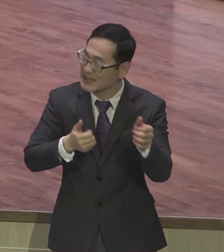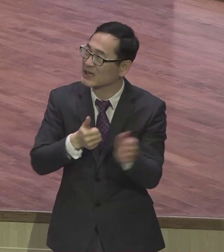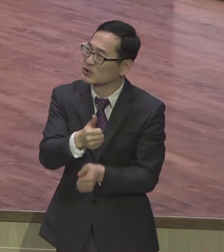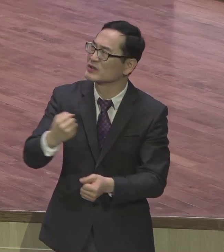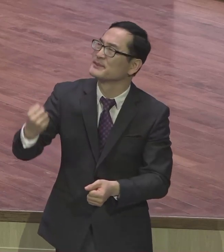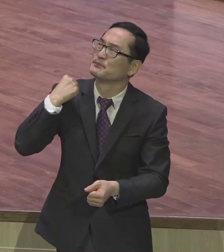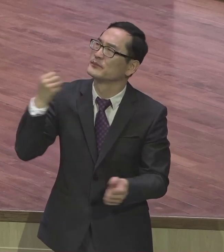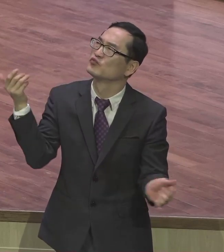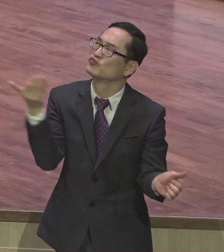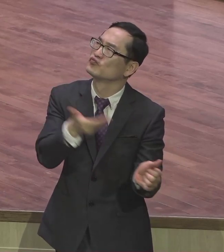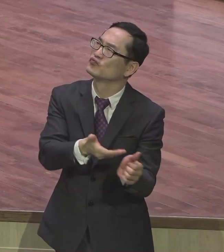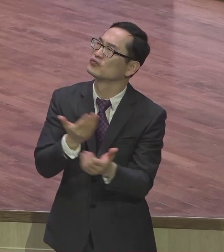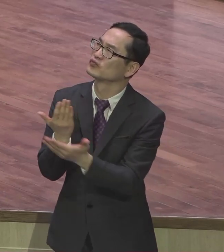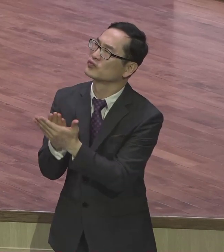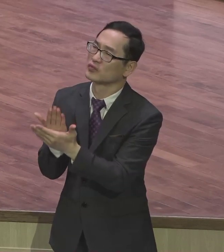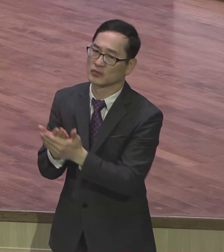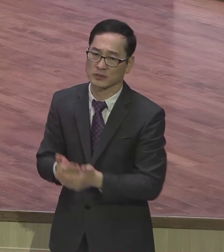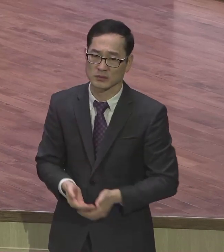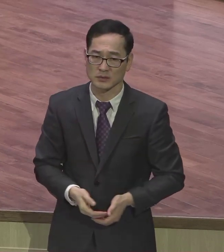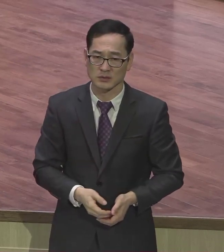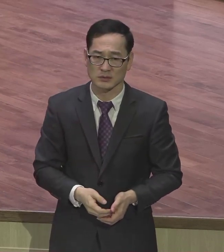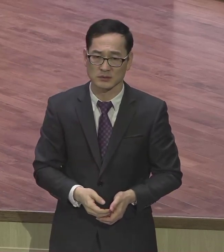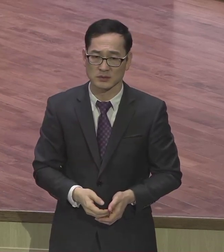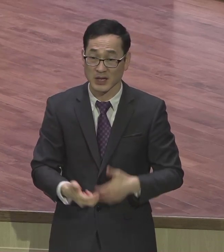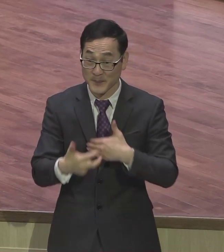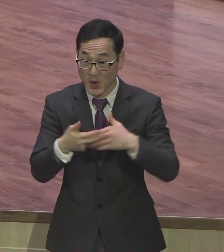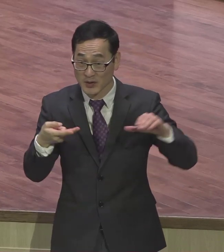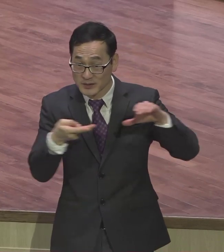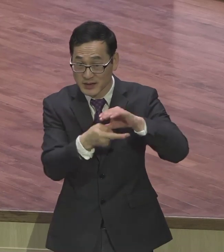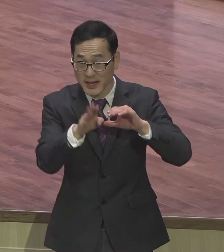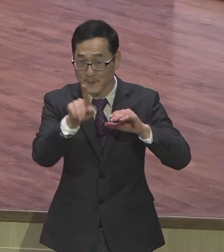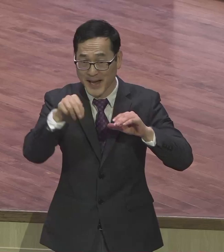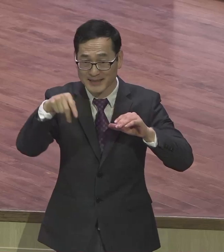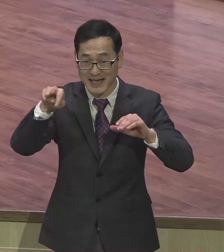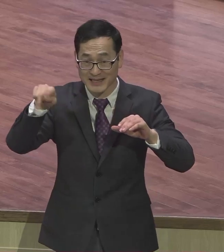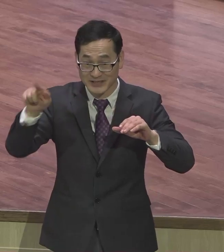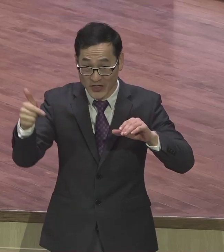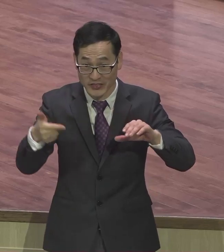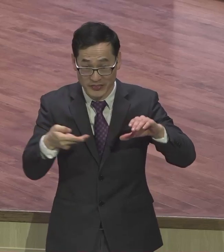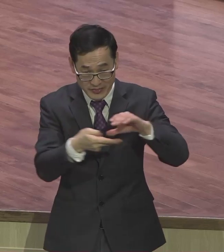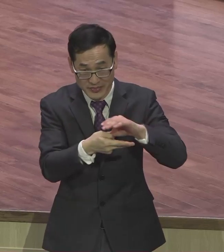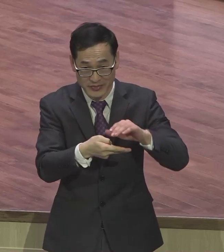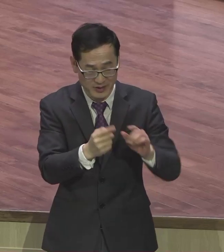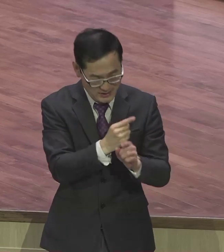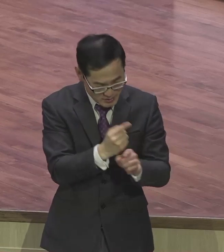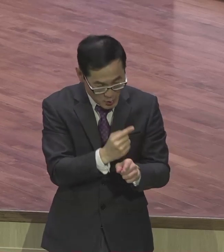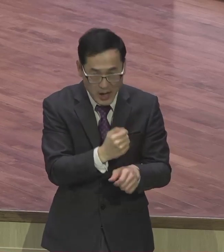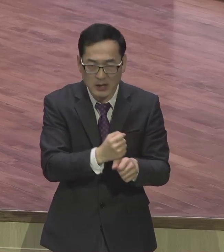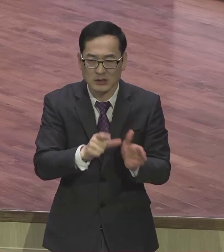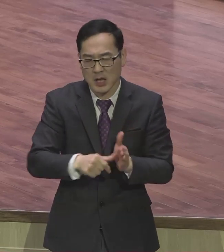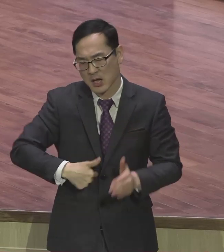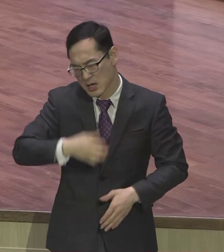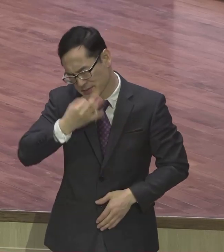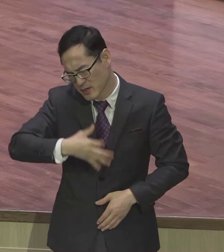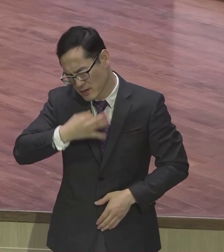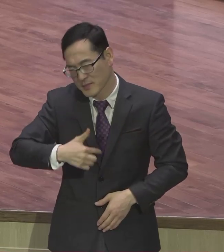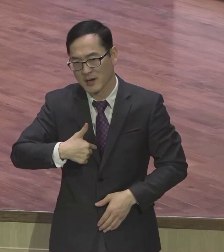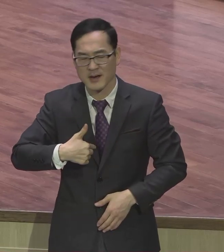방사전 치료를 하면 치료받을 수 있는 건강을 주시옵소서 또 이 아픔을 통해서 이 고통을